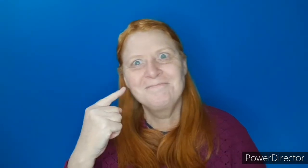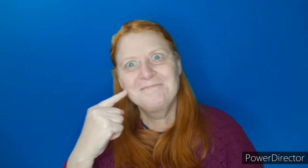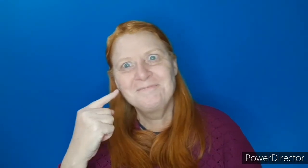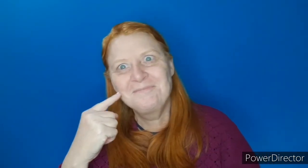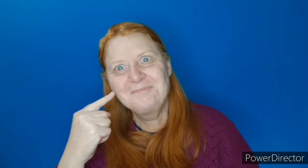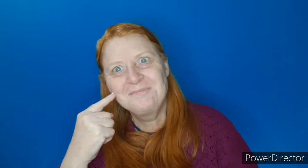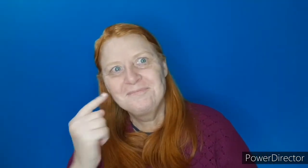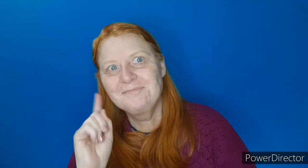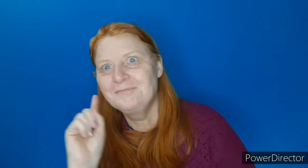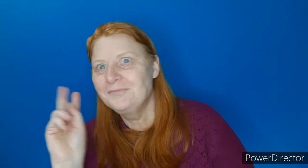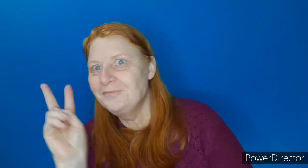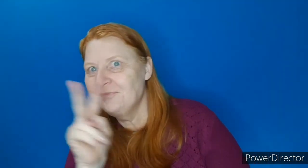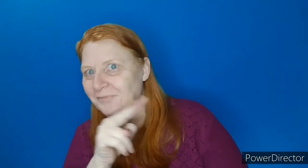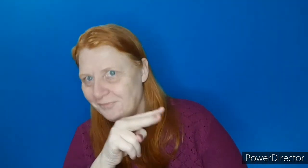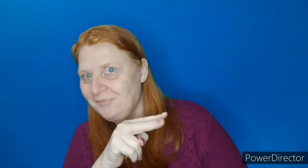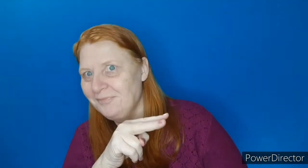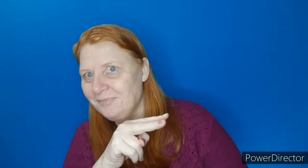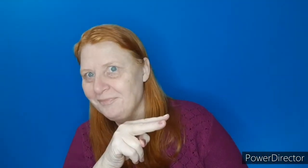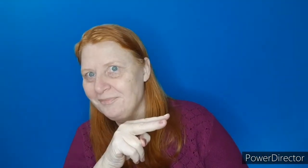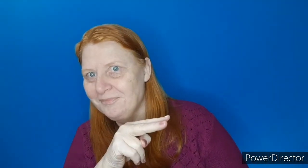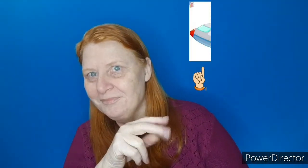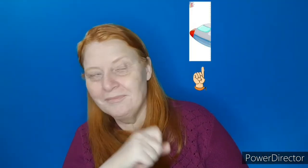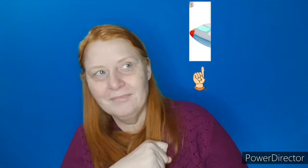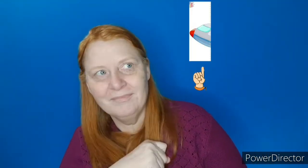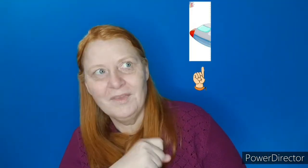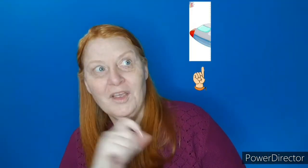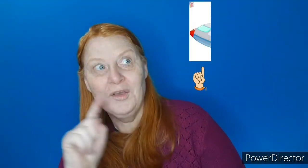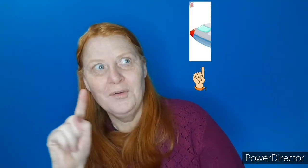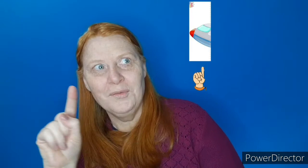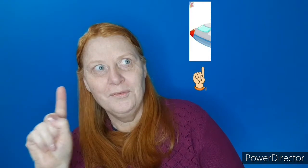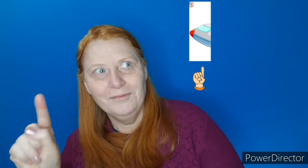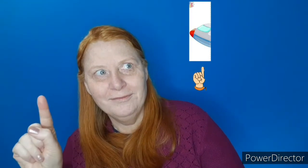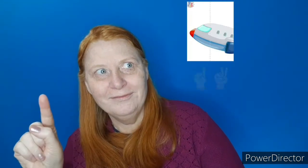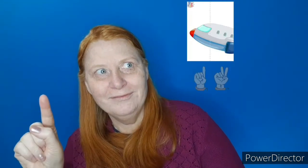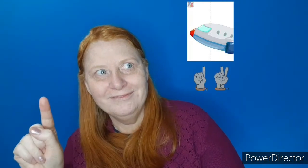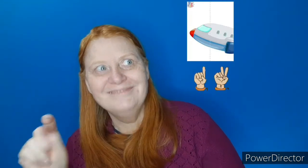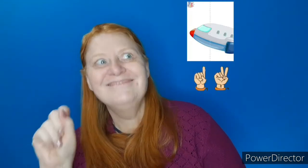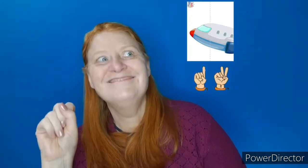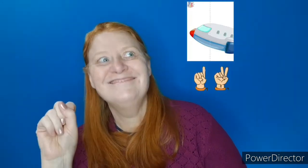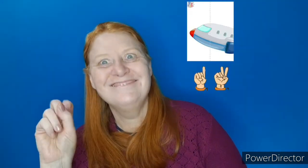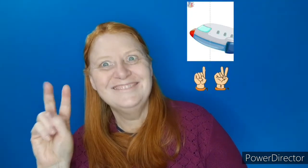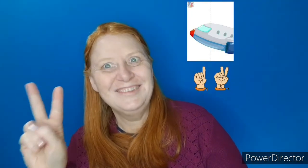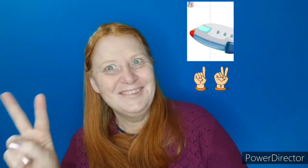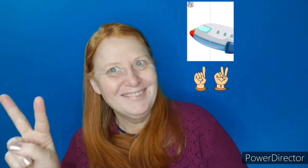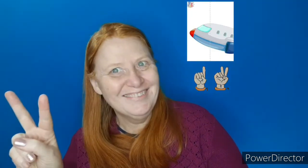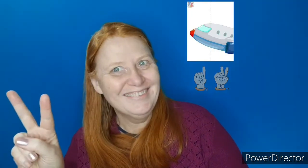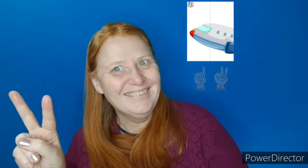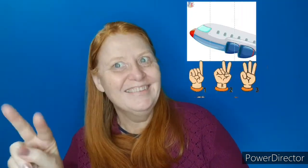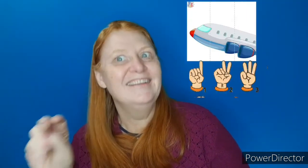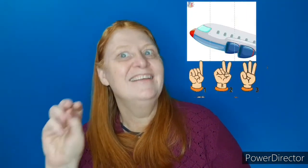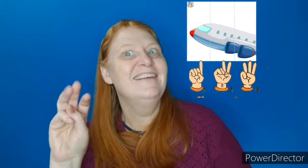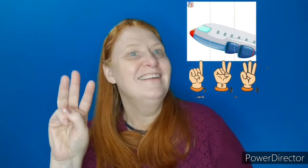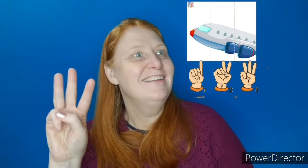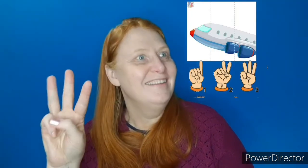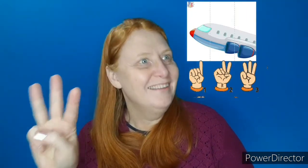que imagem que apareceu? Vocês descobriram? Vamos ver? 1, 2, 3,